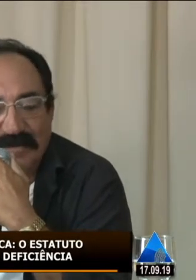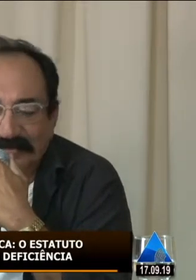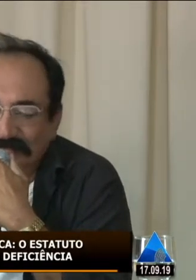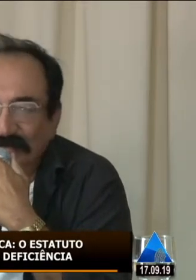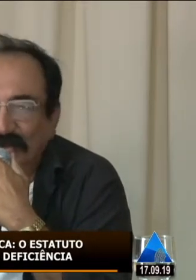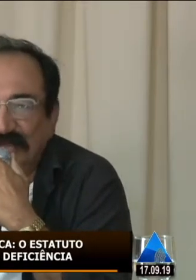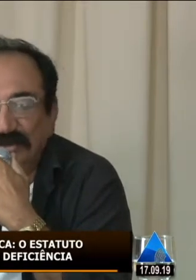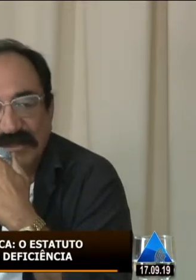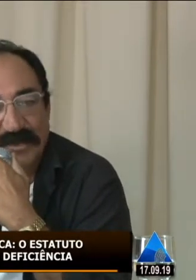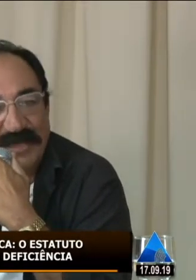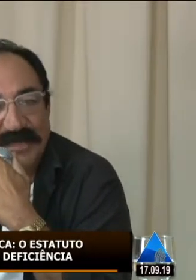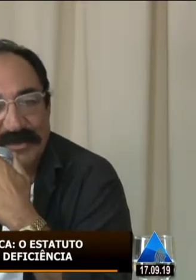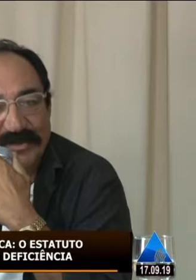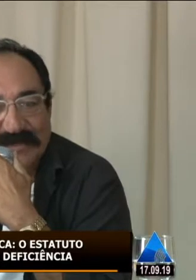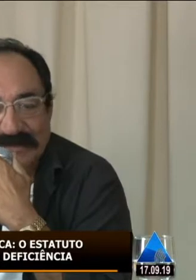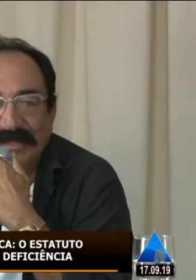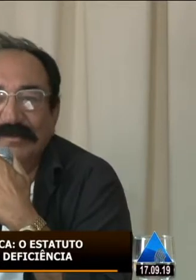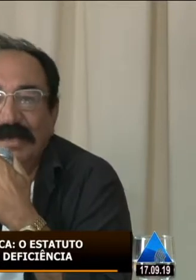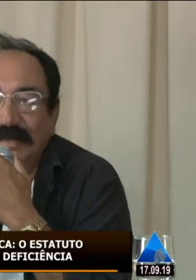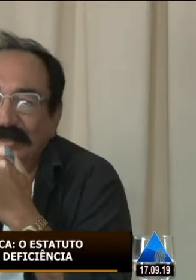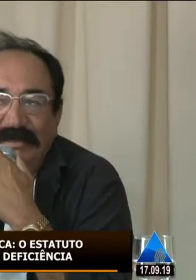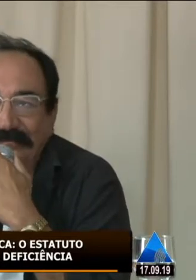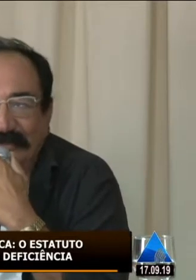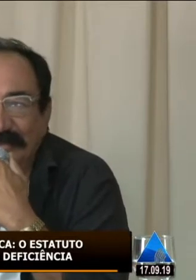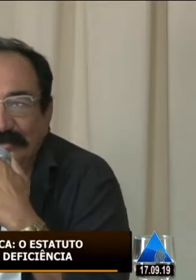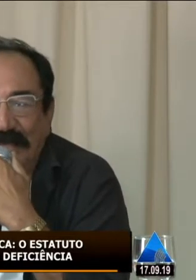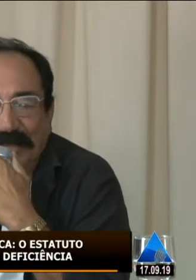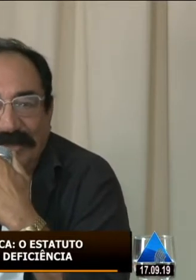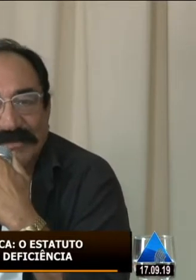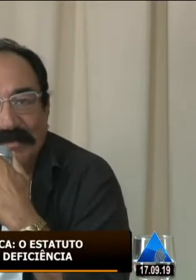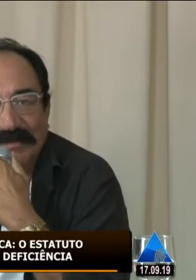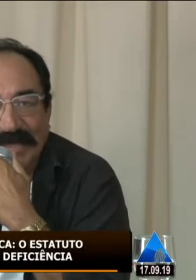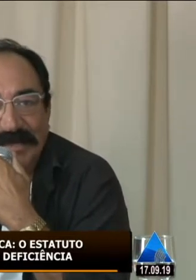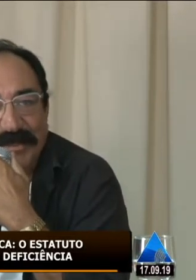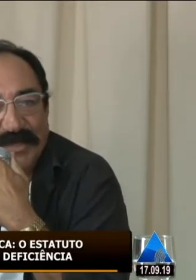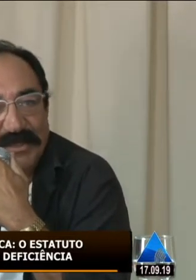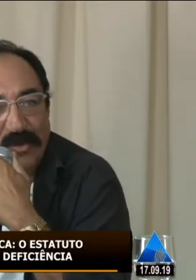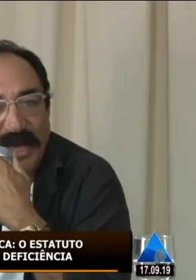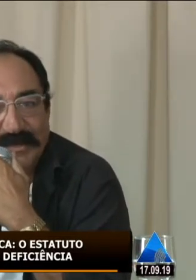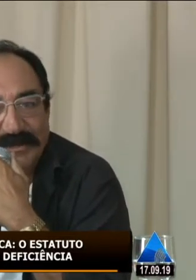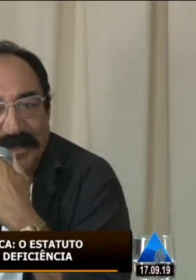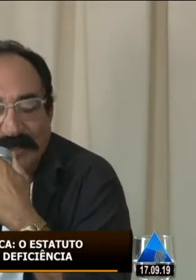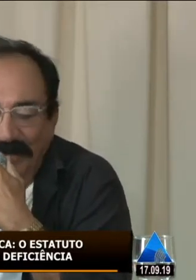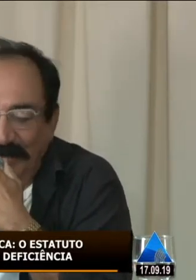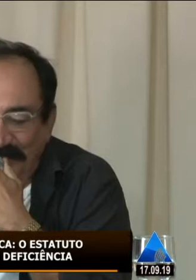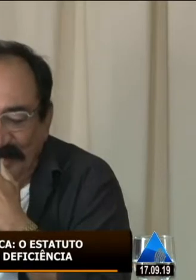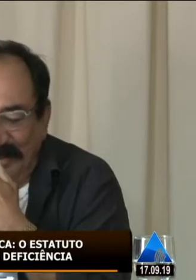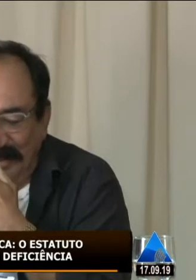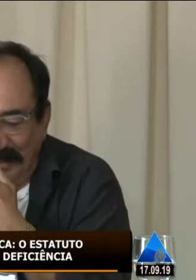temos o símbolo internacional de acesso, que durante a nossa militância é o que a gente conhece,